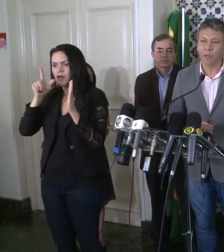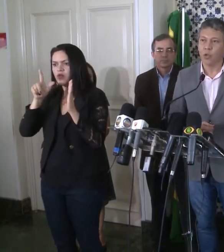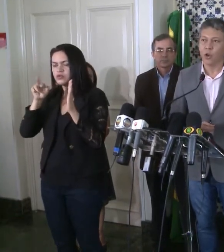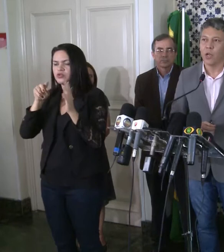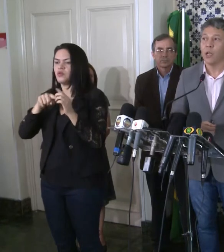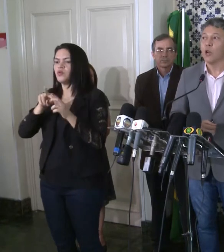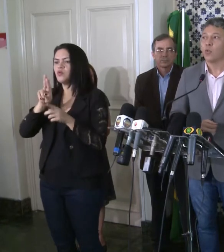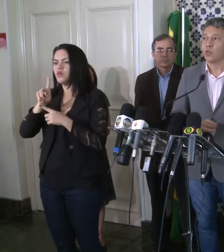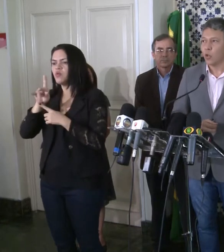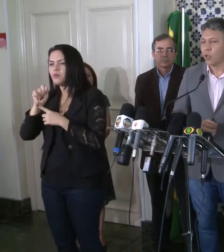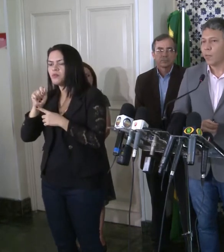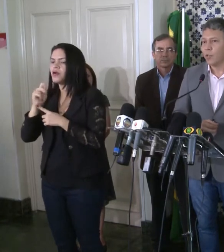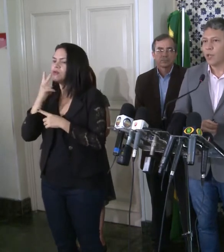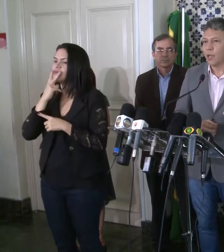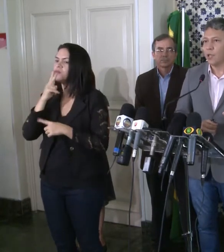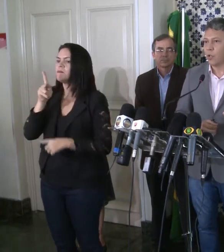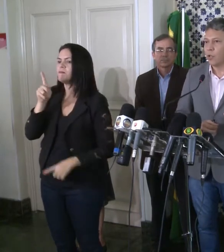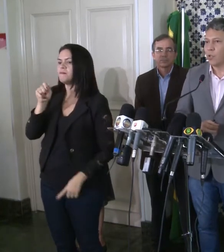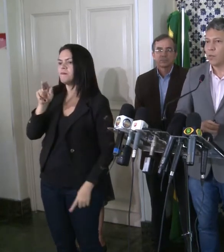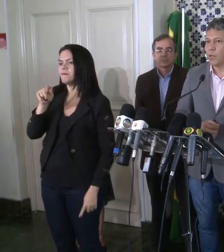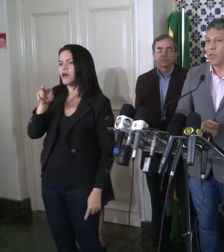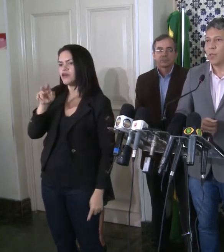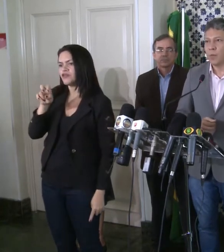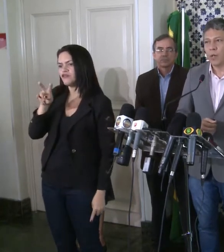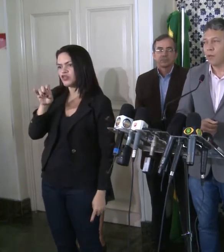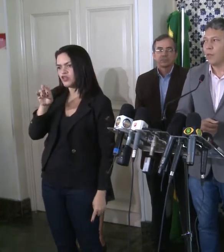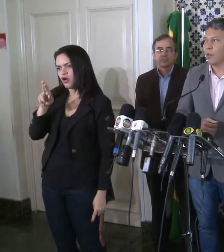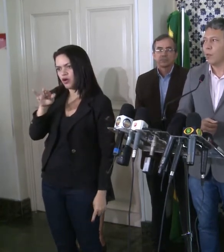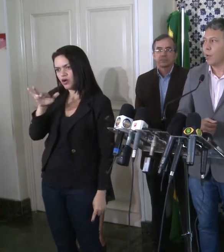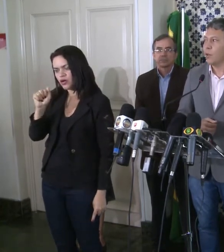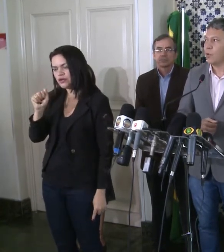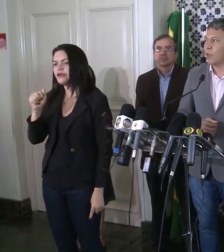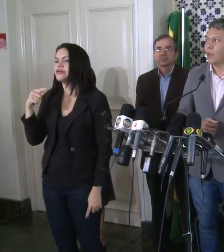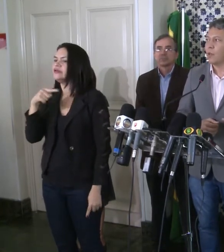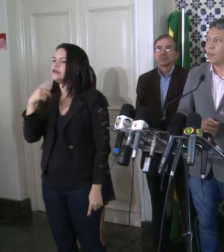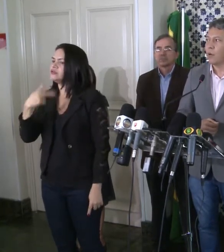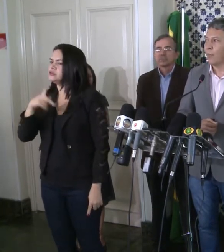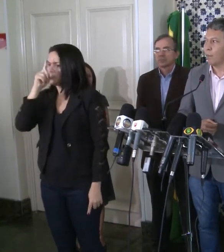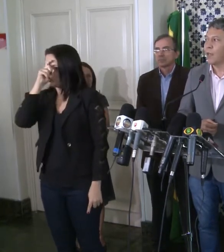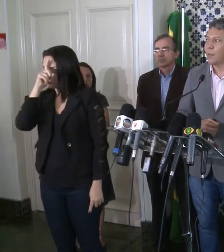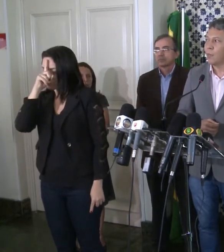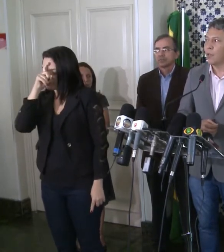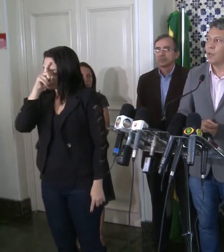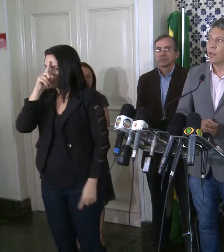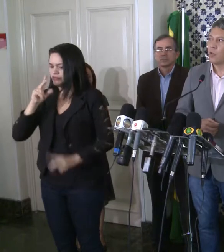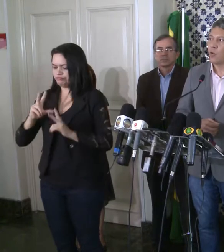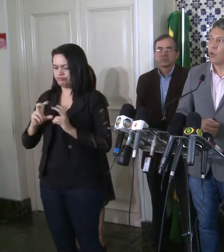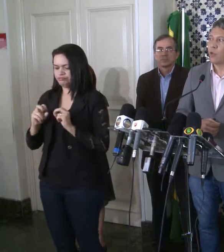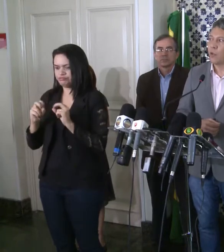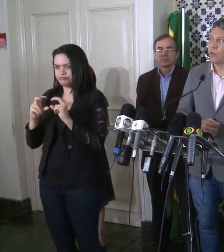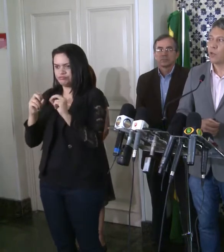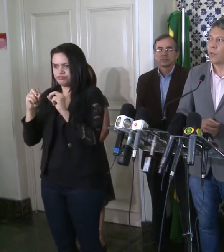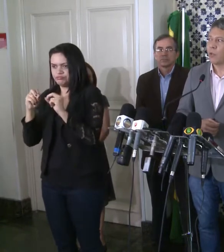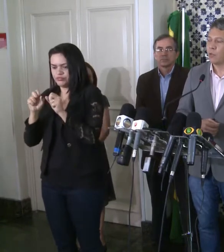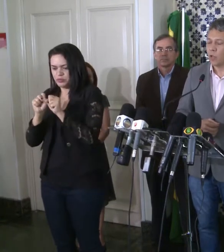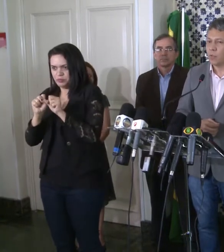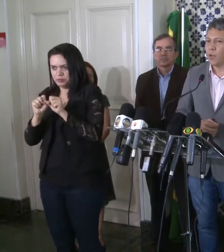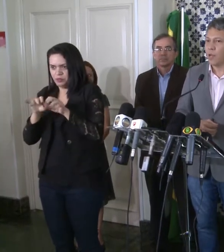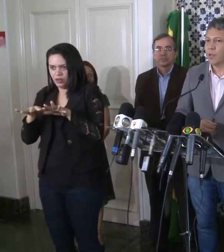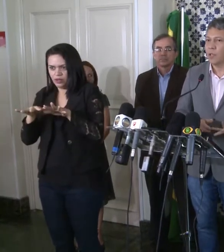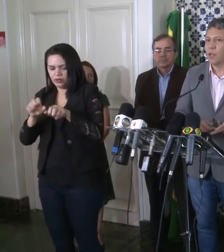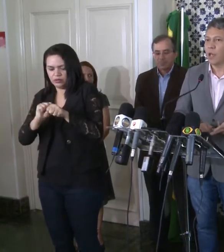UPA do Parque Vitória, os dois hospitais de câncer que nós temos aqui, porque, enfim, não pode ter uma pandemia de coronavírus nos